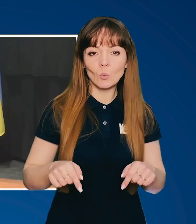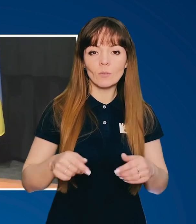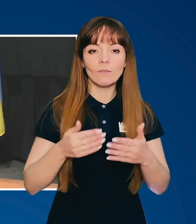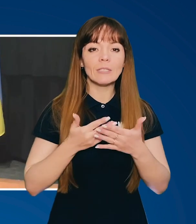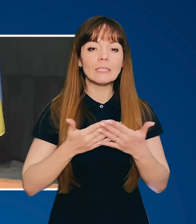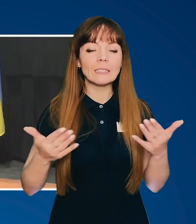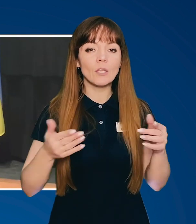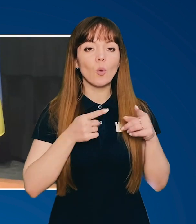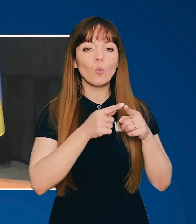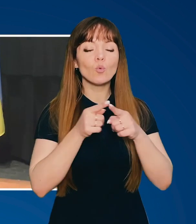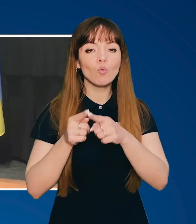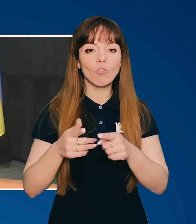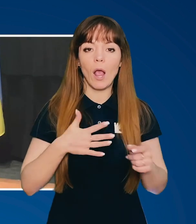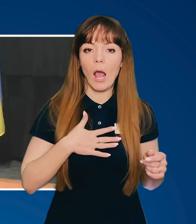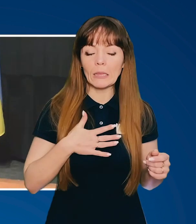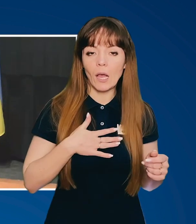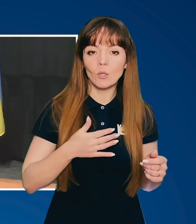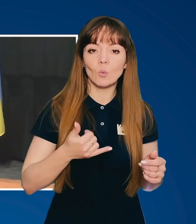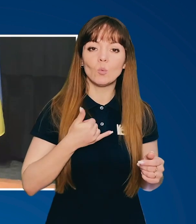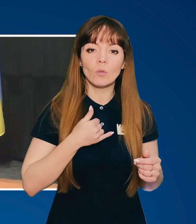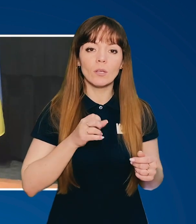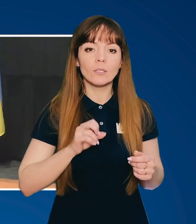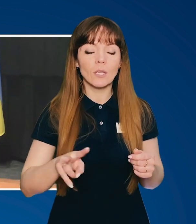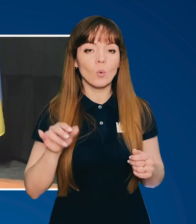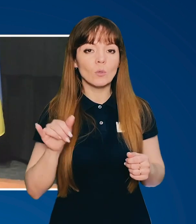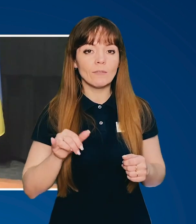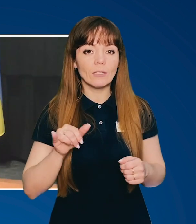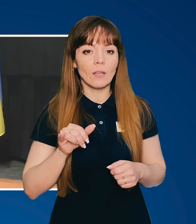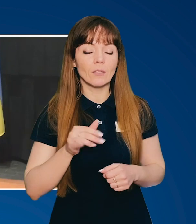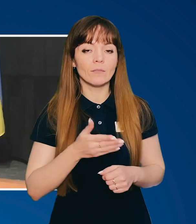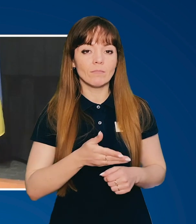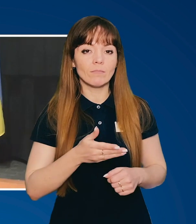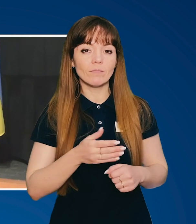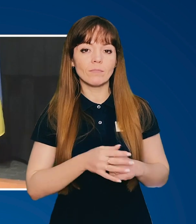і в близьких куточках Канади, у нас є університет Альберта,